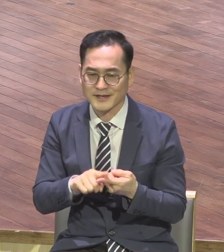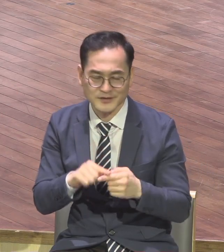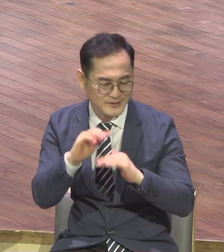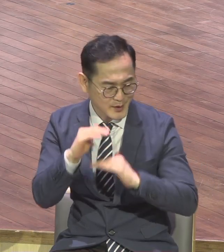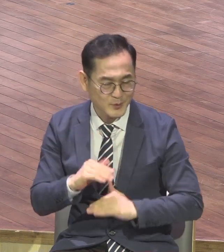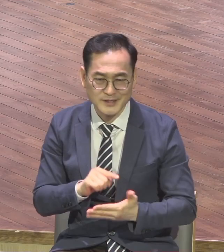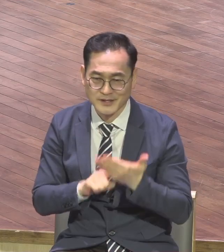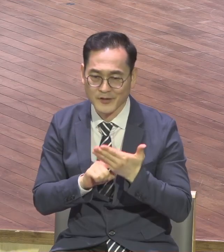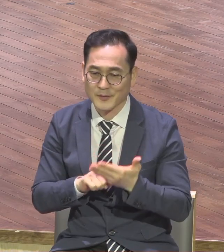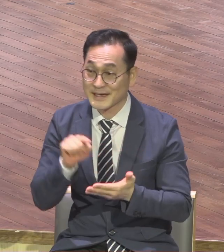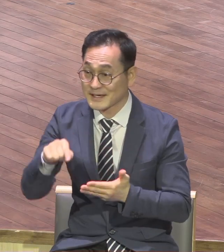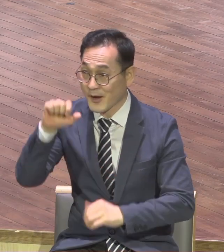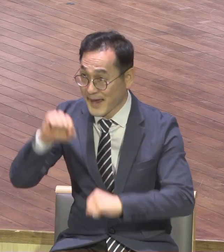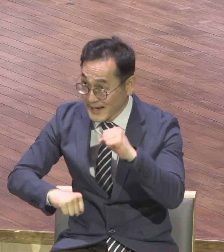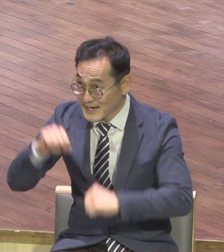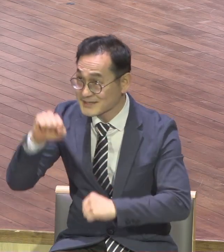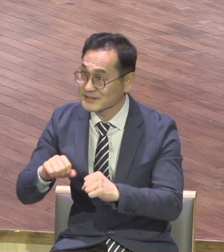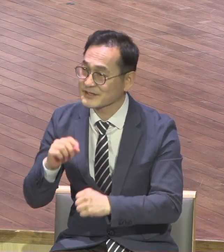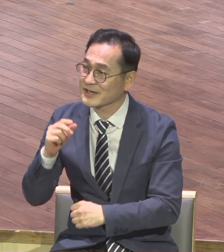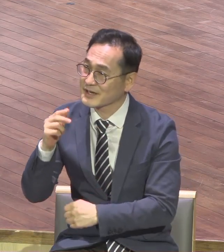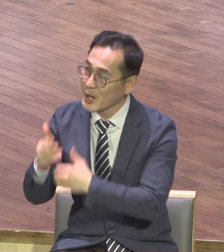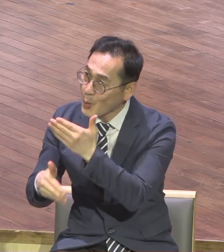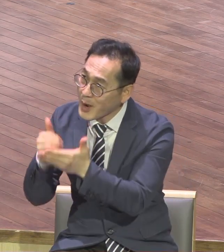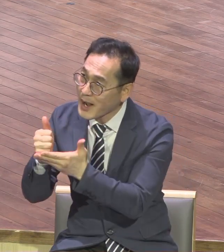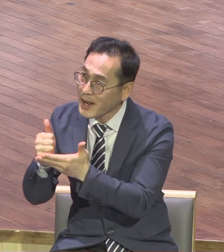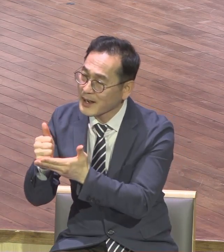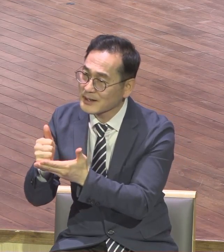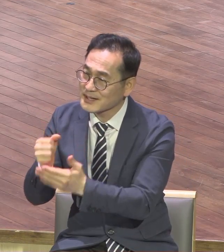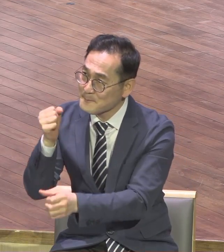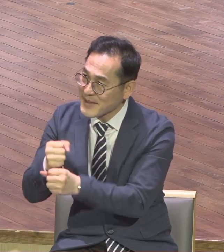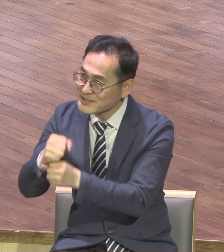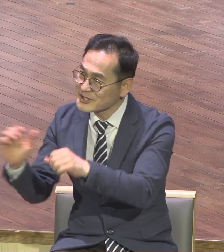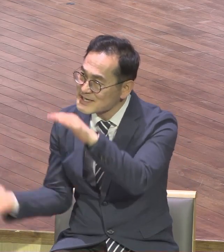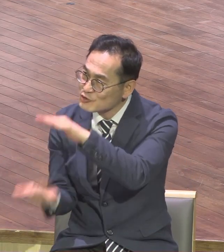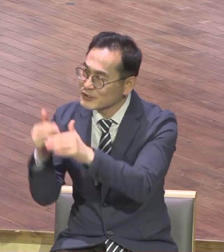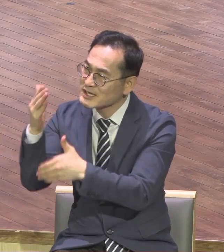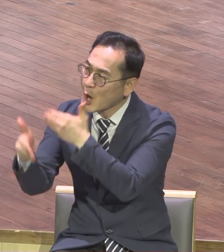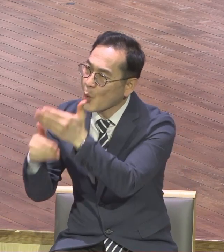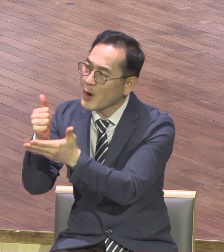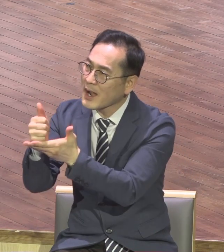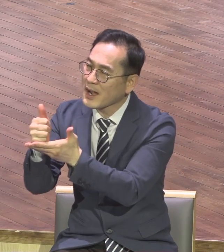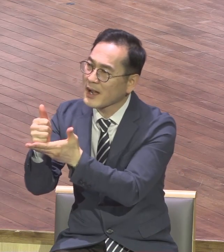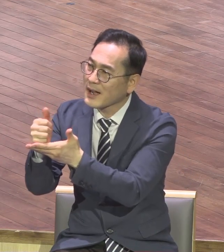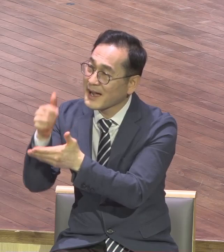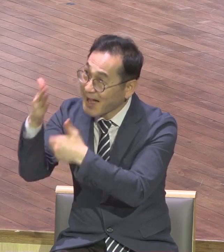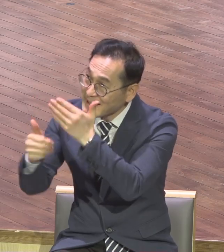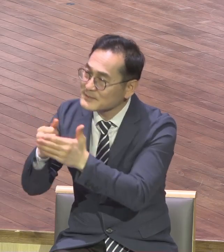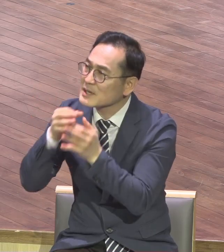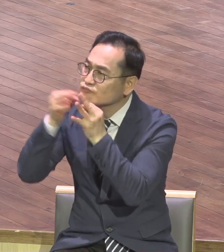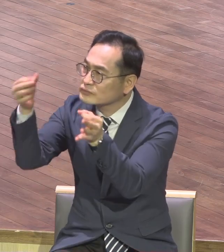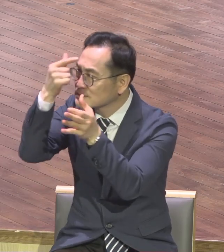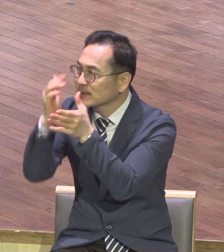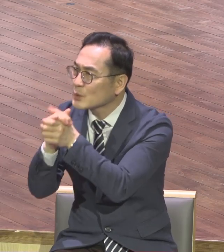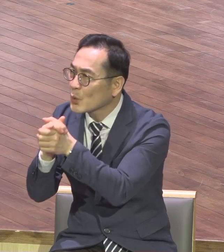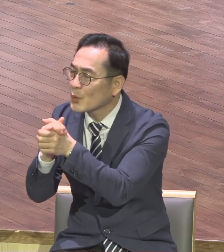그것을 만들어 성취하는 여우와 그 하나님께 부르시져라 그러면서 뭐라 그랬어요